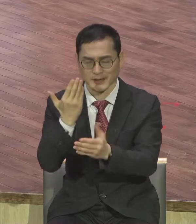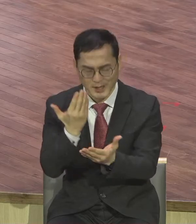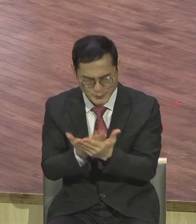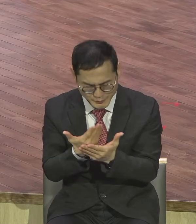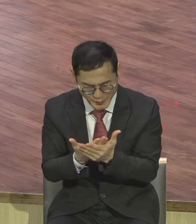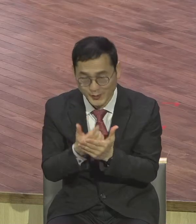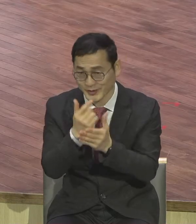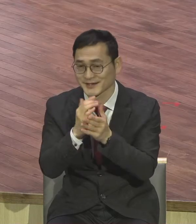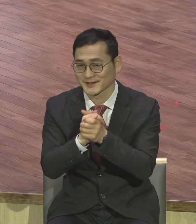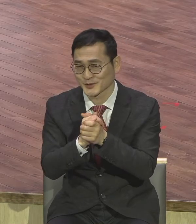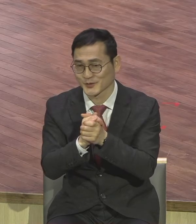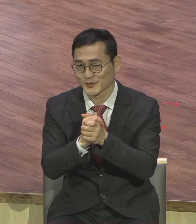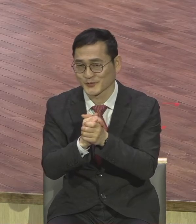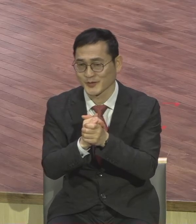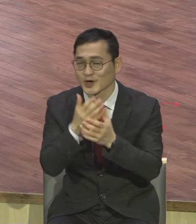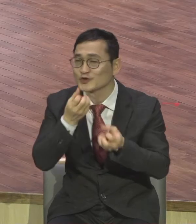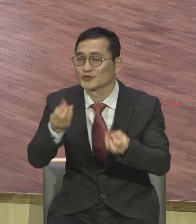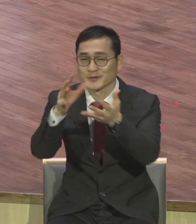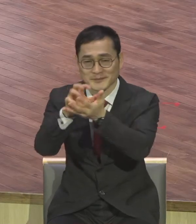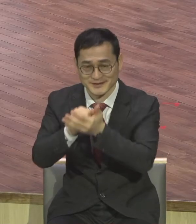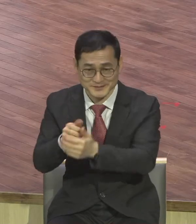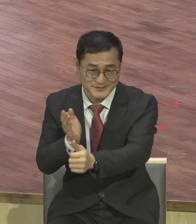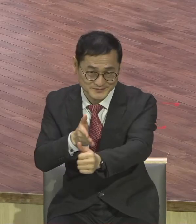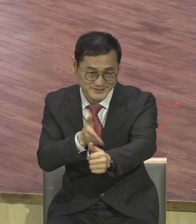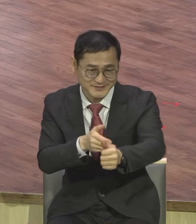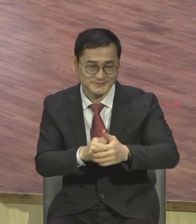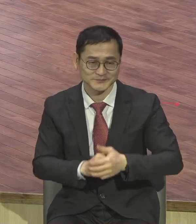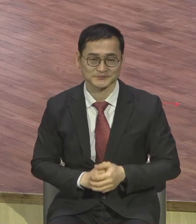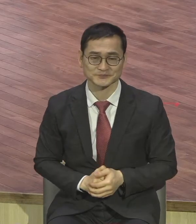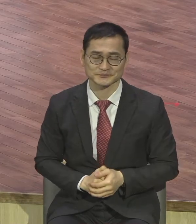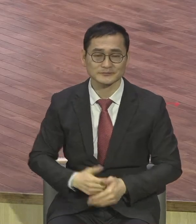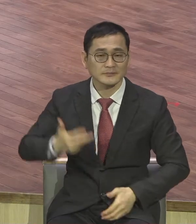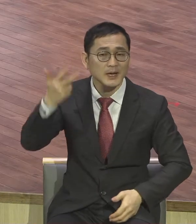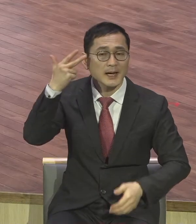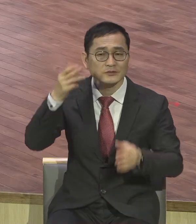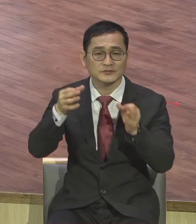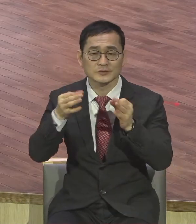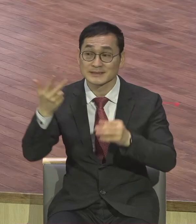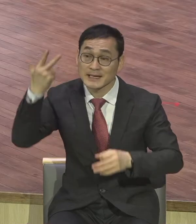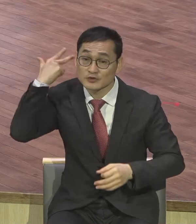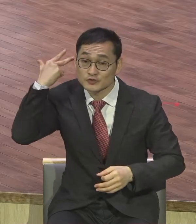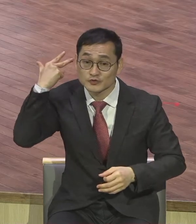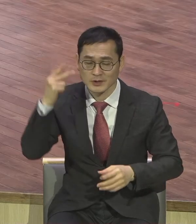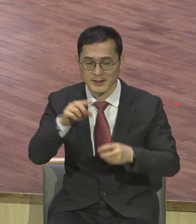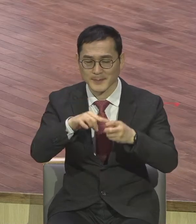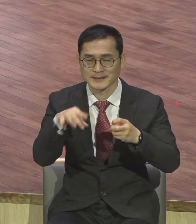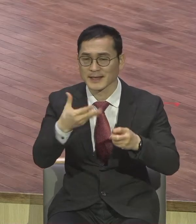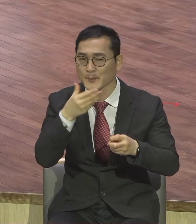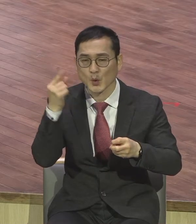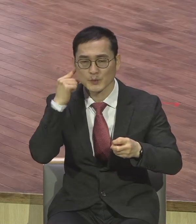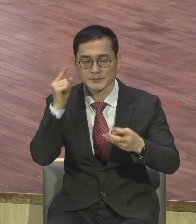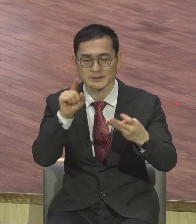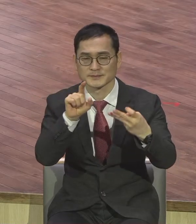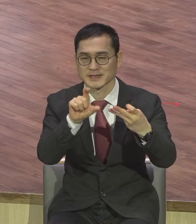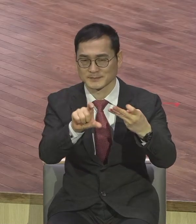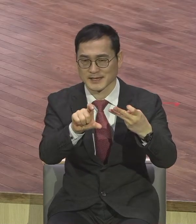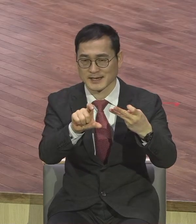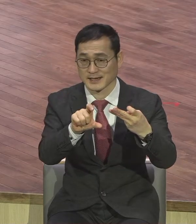주님으로 축복합니다. 지난주일까지 우리가 마태문 13장에 기록된 예수님의 이